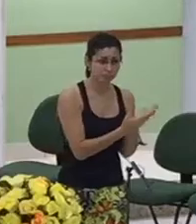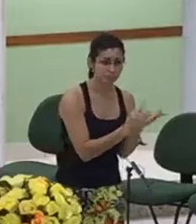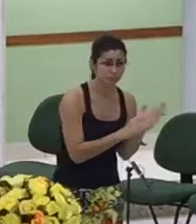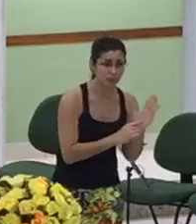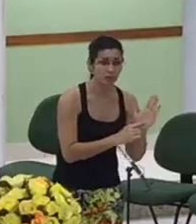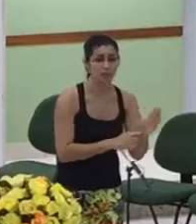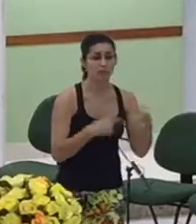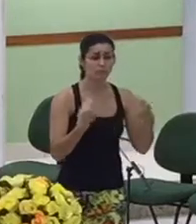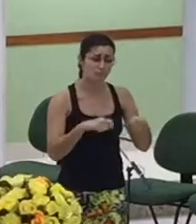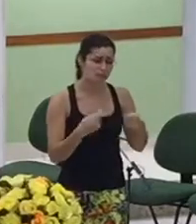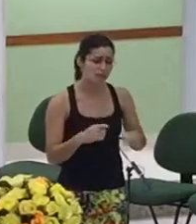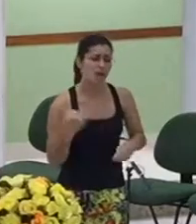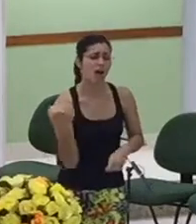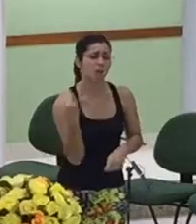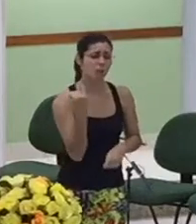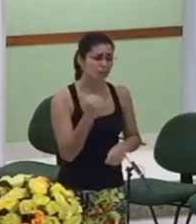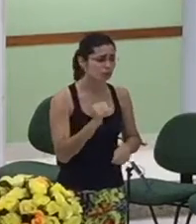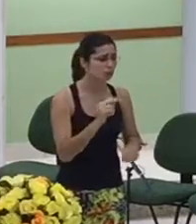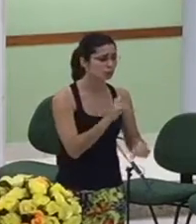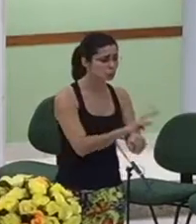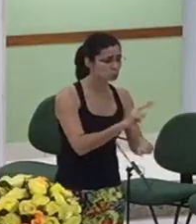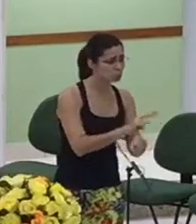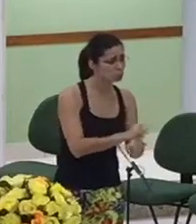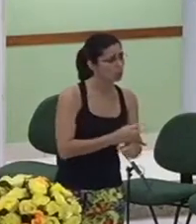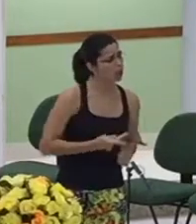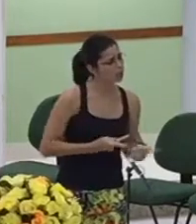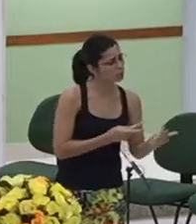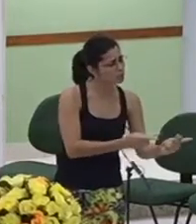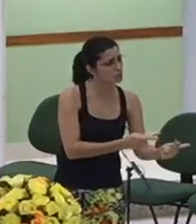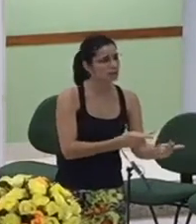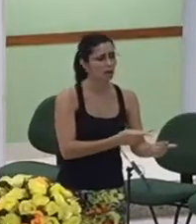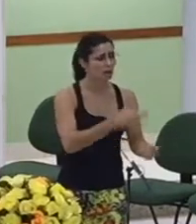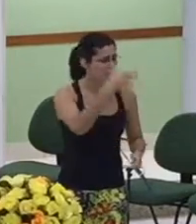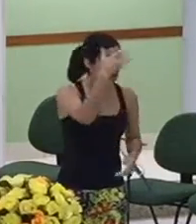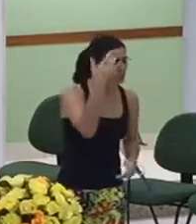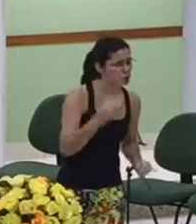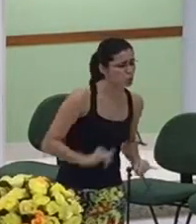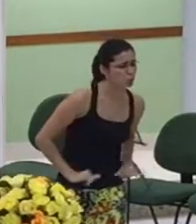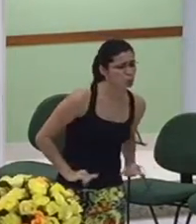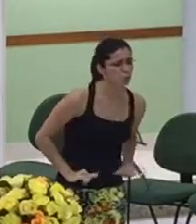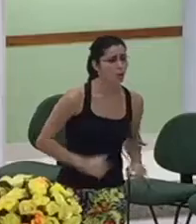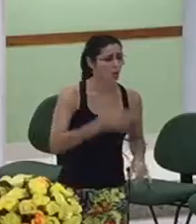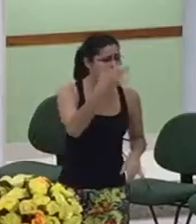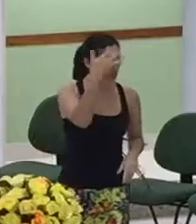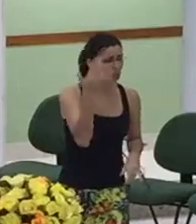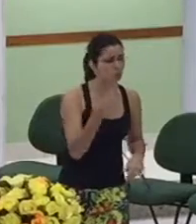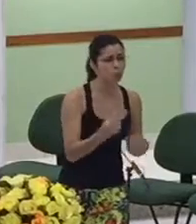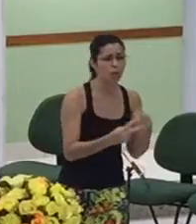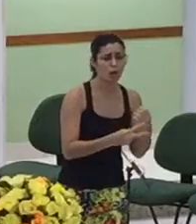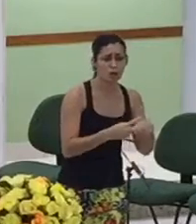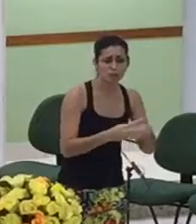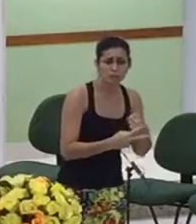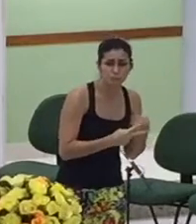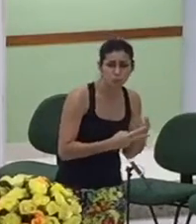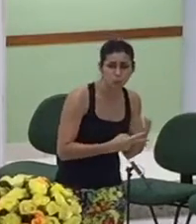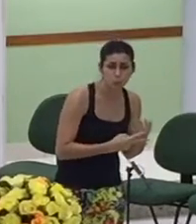os homens e mulheres que iniciaram a igreja entenderam exatamente que o reino de Deus se faz